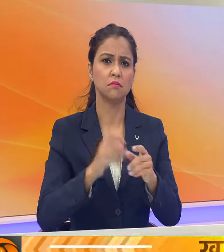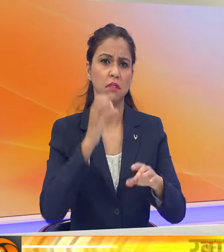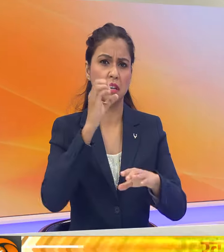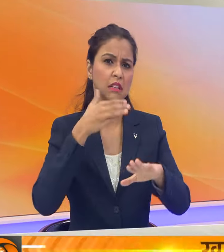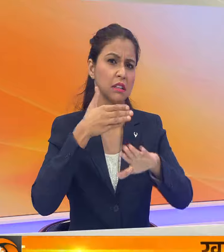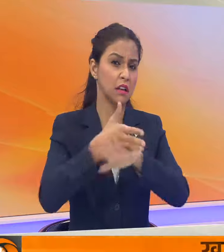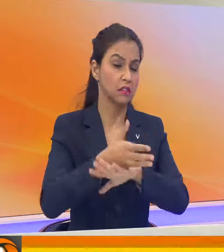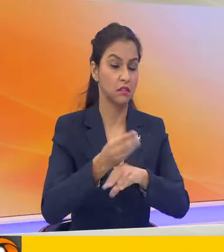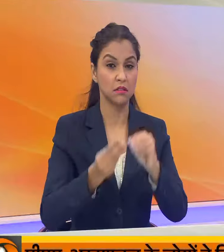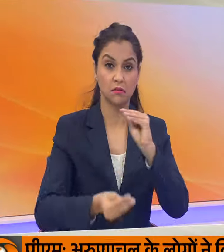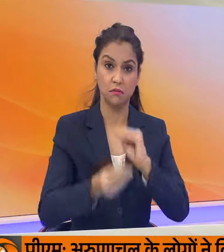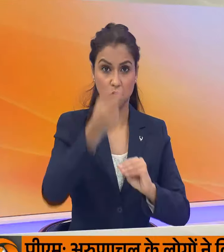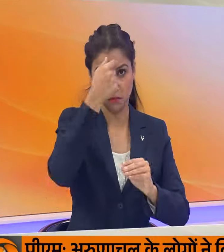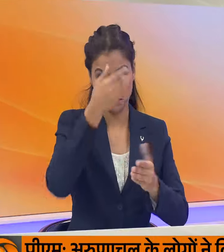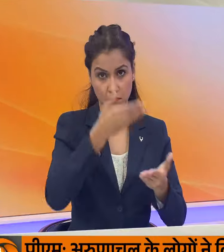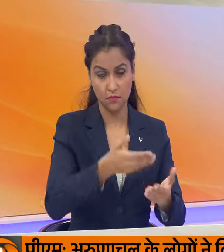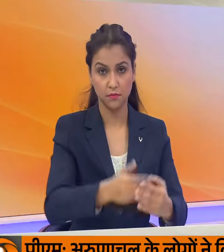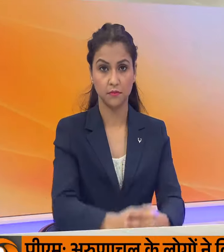से जूज रहे थे